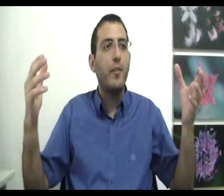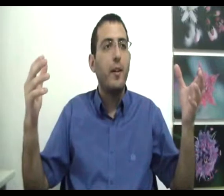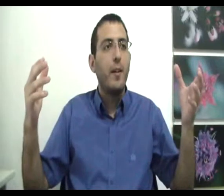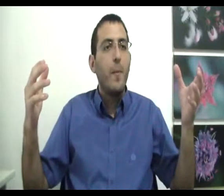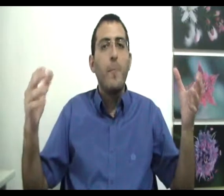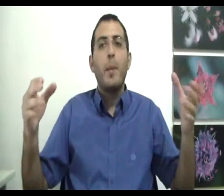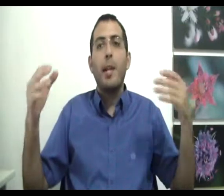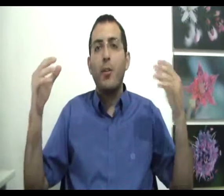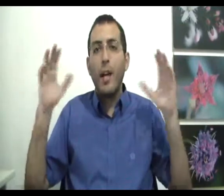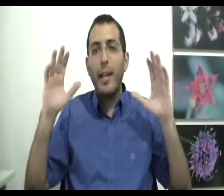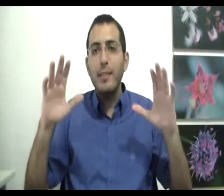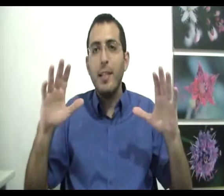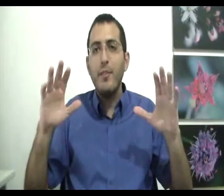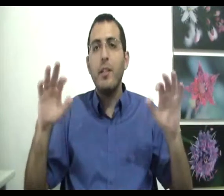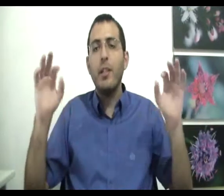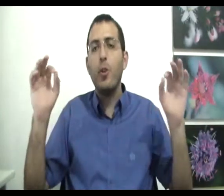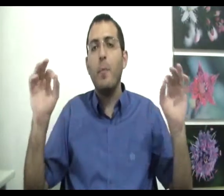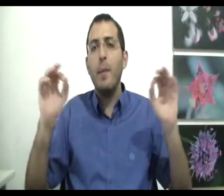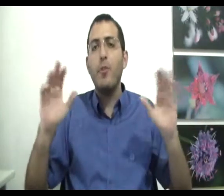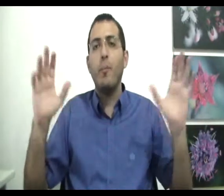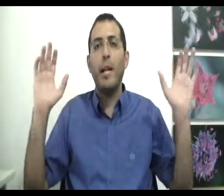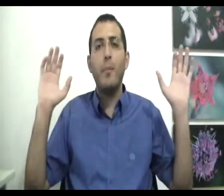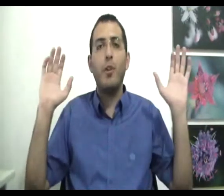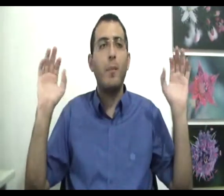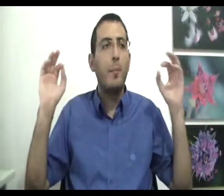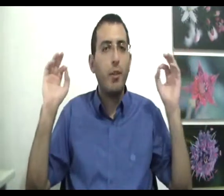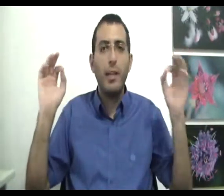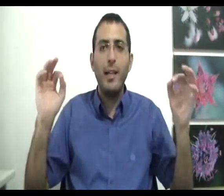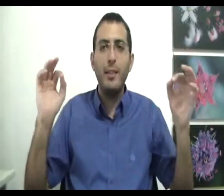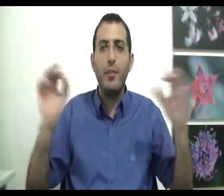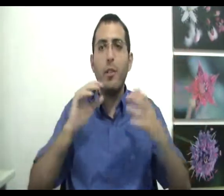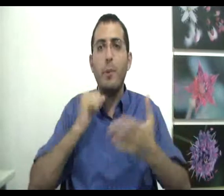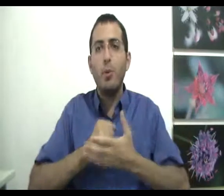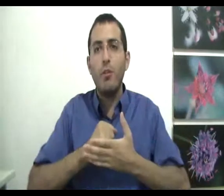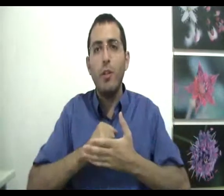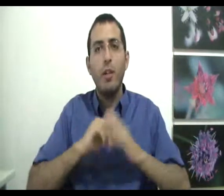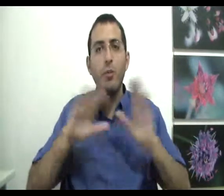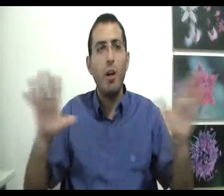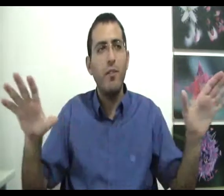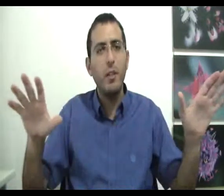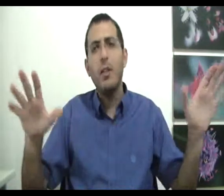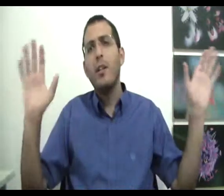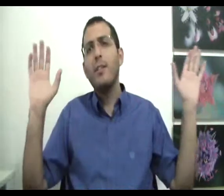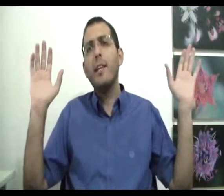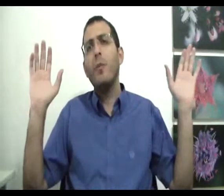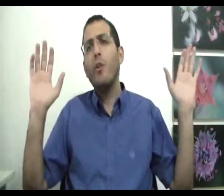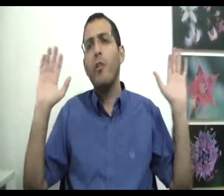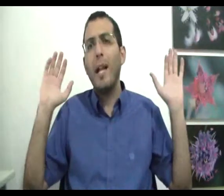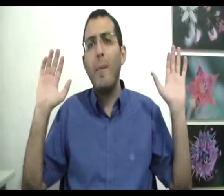בגלל שהכסף Safety גרום להם לישום בללה בשקב ולאמר יש לי כסף יש לי את הביטוח שלי שלי טוב זהו נשום בללה